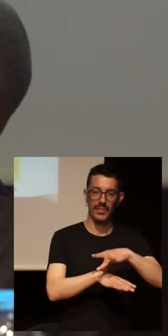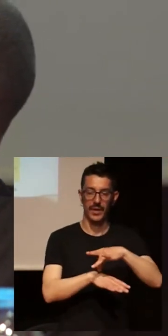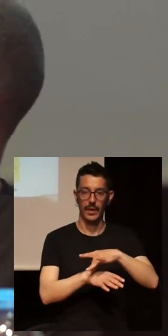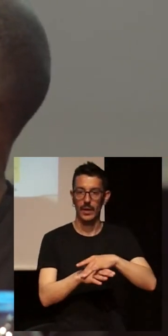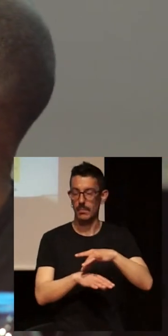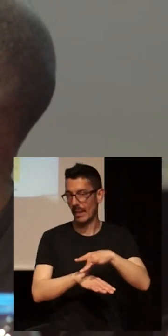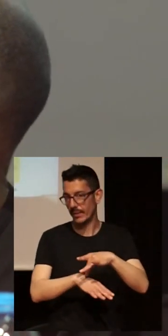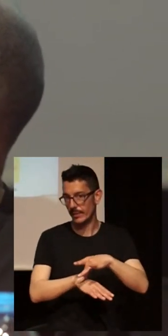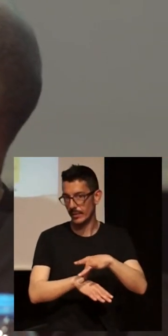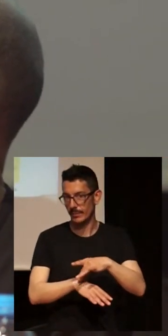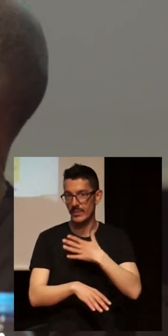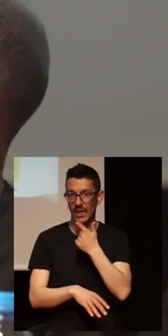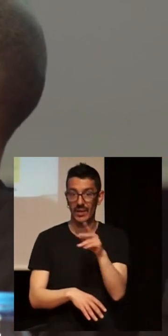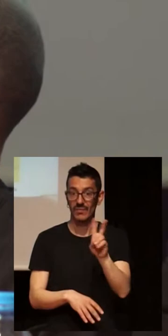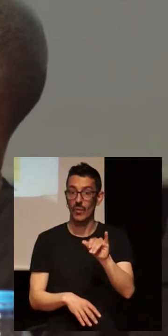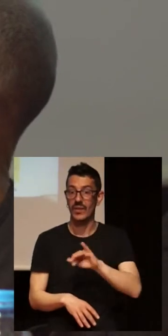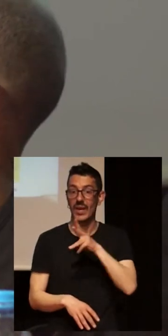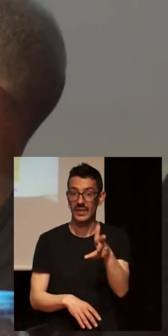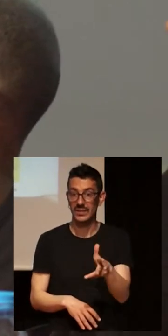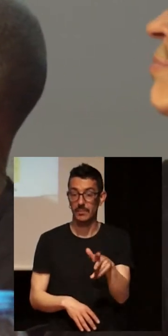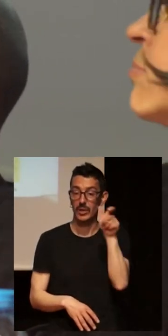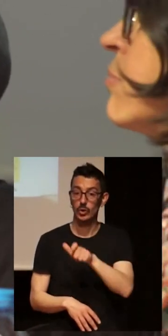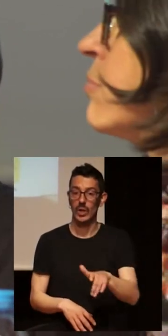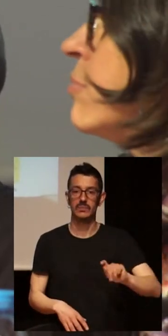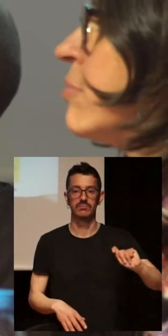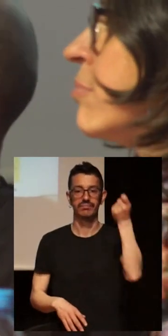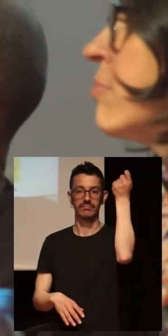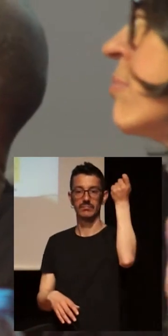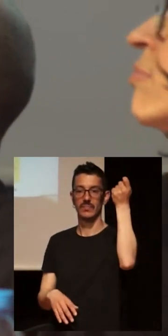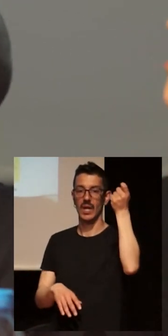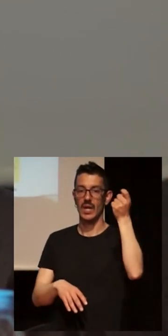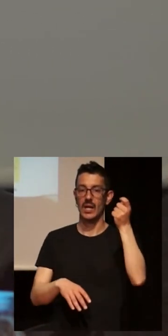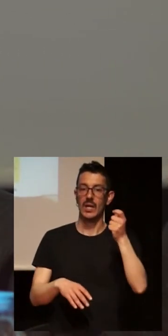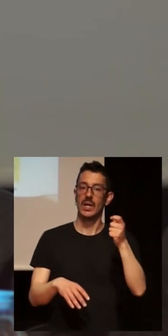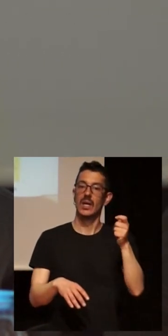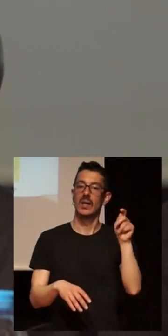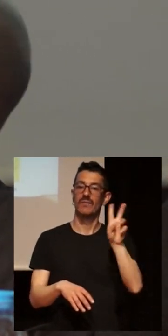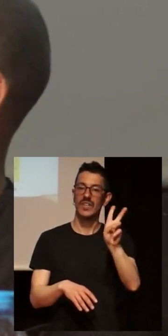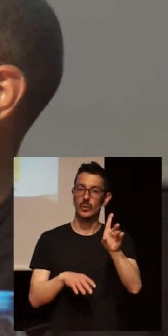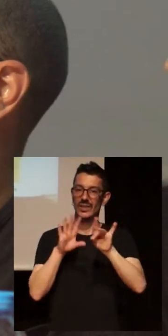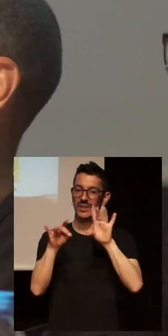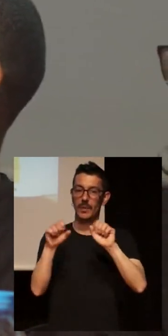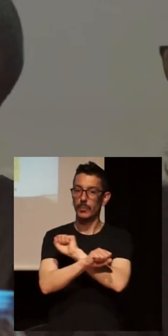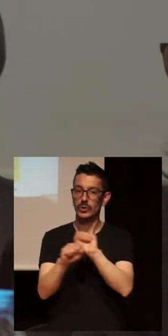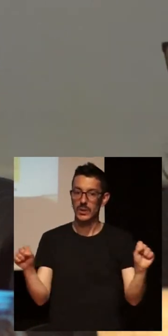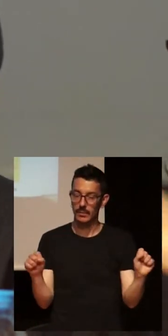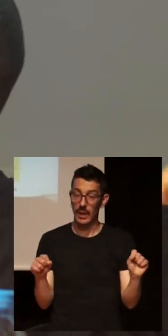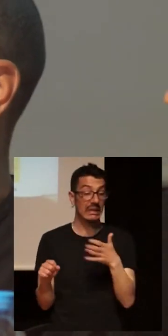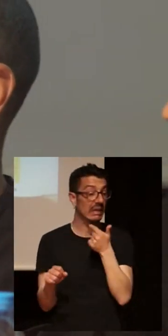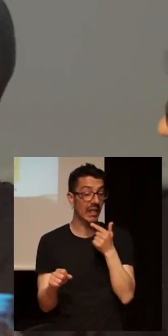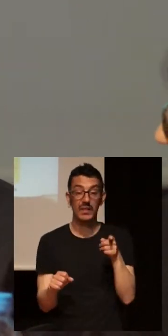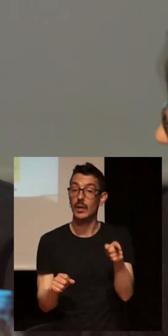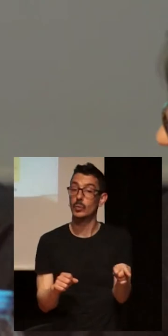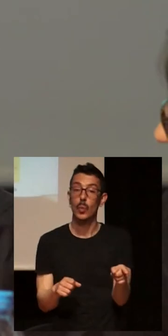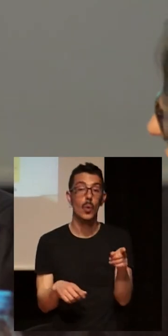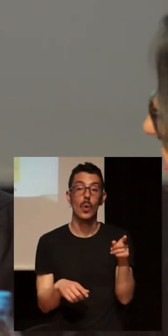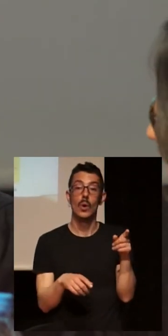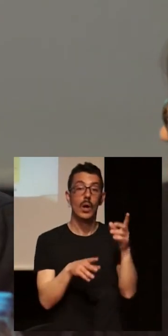que son aquellas personas que consiguen la indetectabilidad, por lo tanto no son agente infeccioso, no forman parte de esa variable de agente